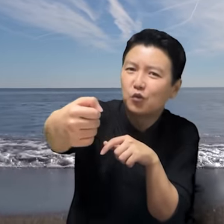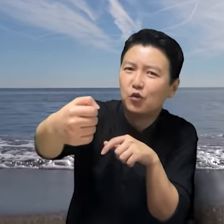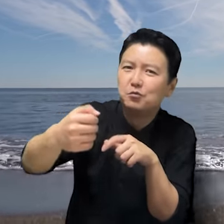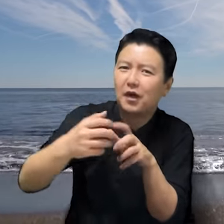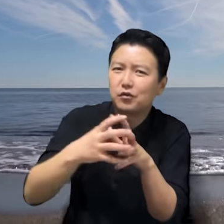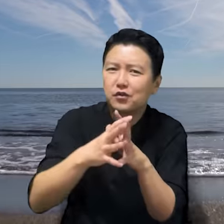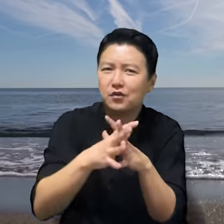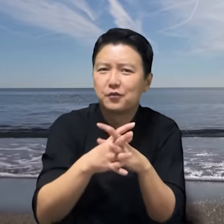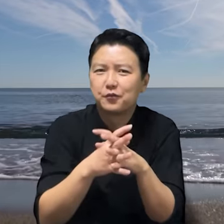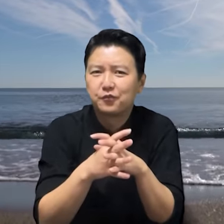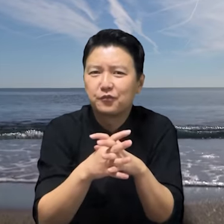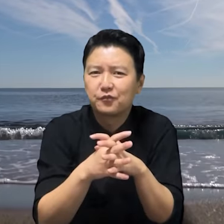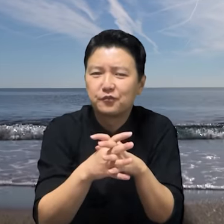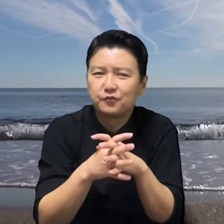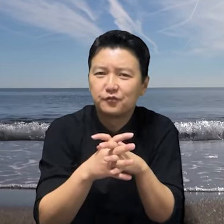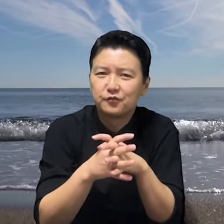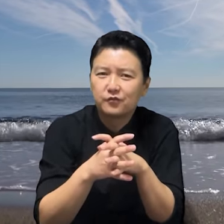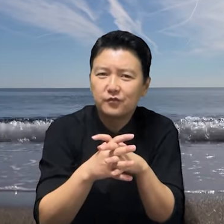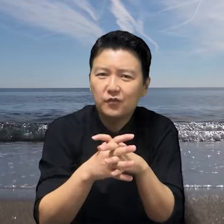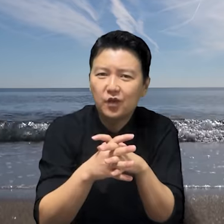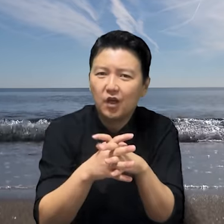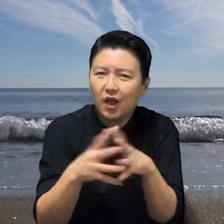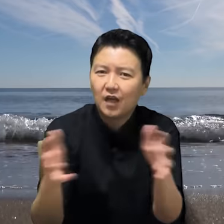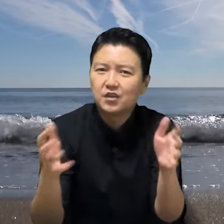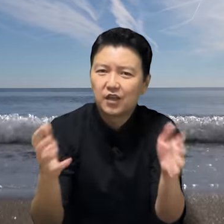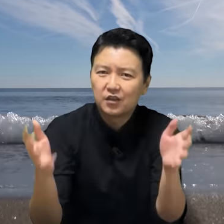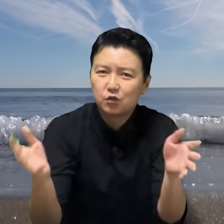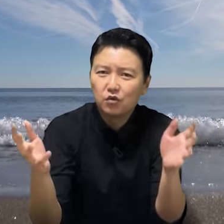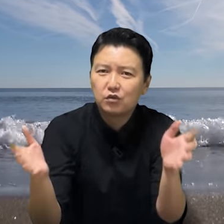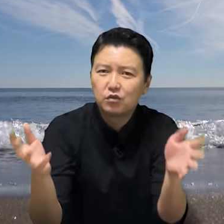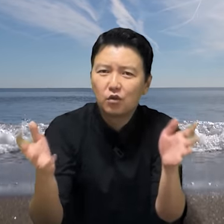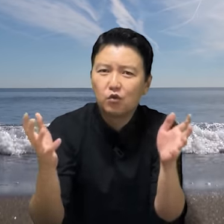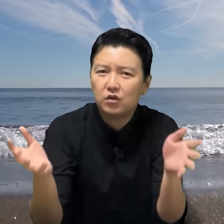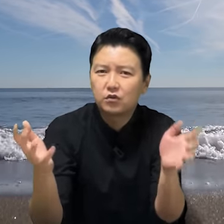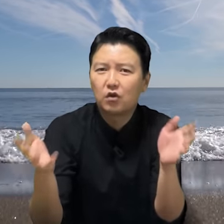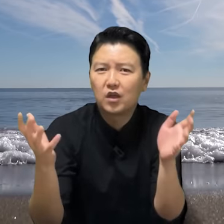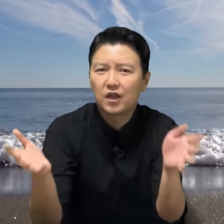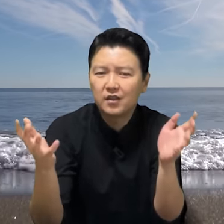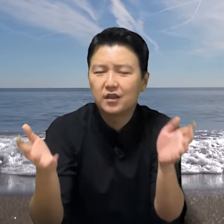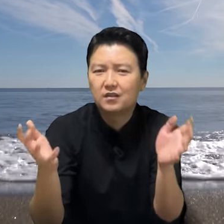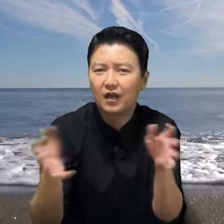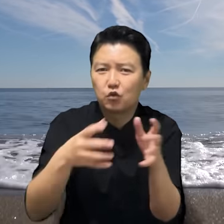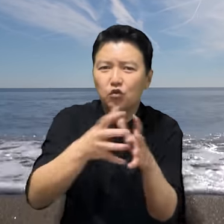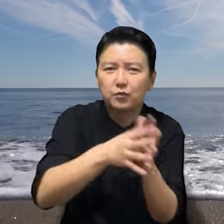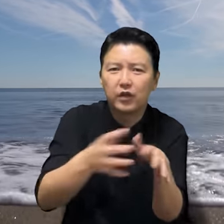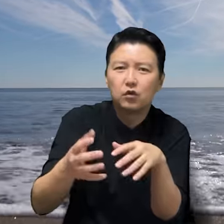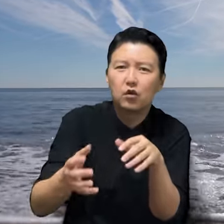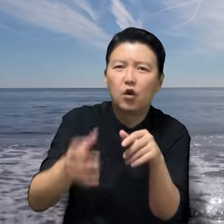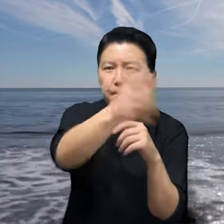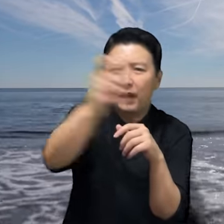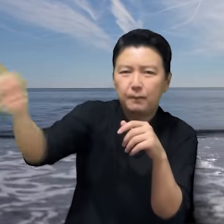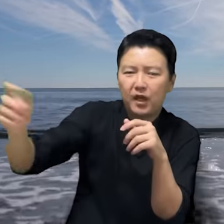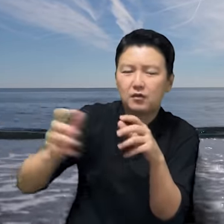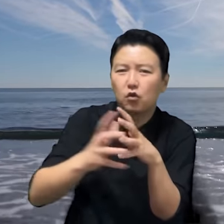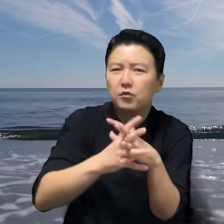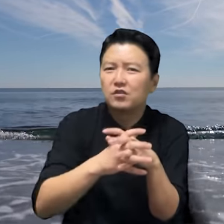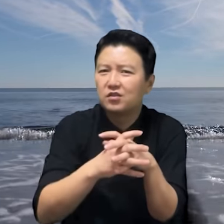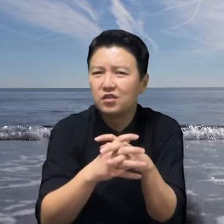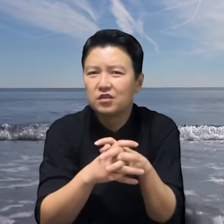뭔 바보죠? 아니, 자기 손에 들어온 권총과 탄약을 다 조립해놓고 빵빵 쏘면 그치지